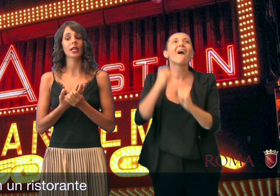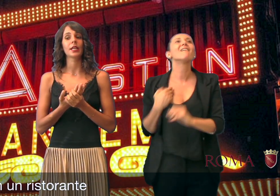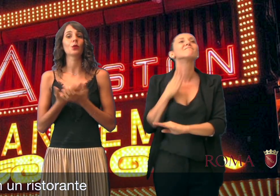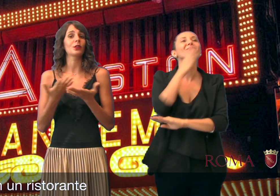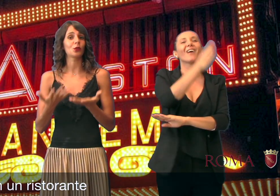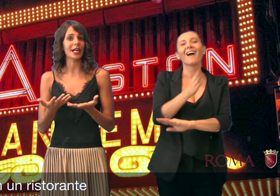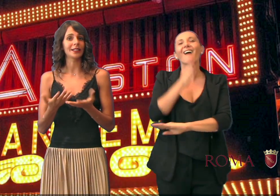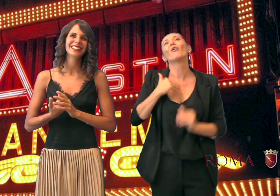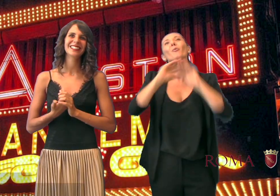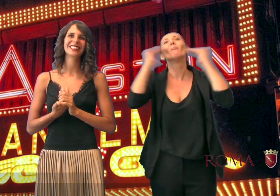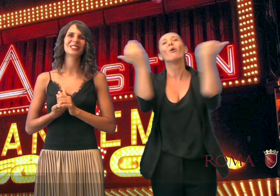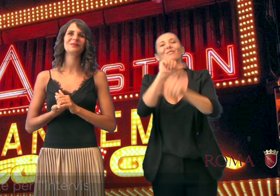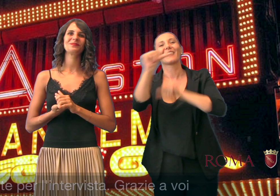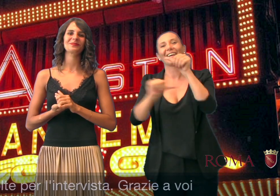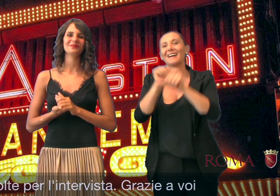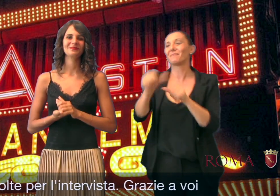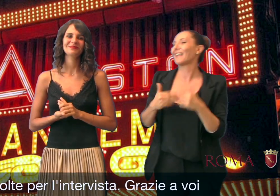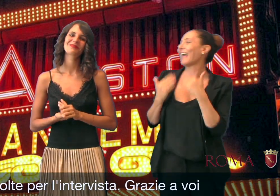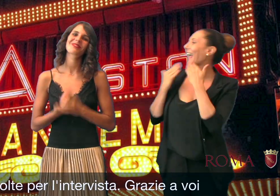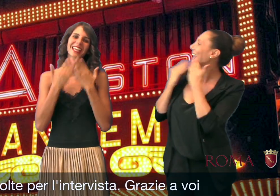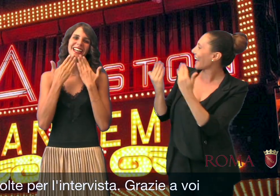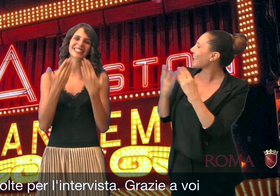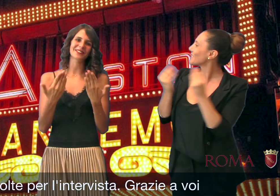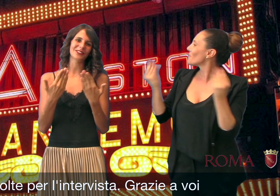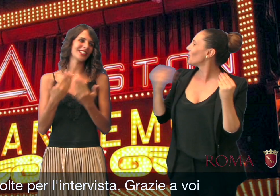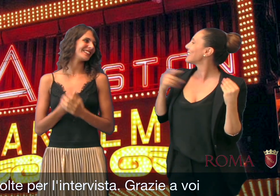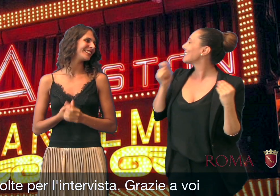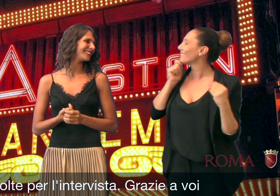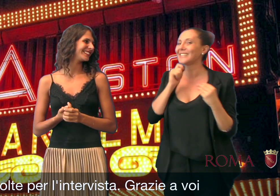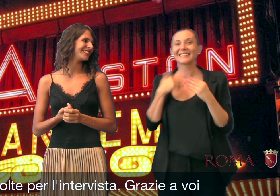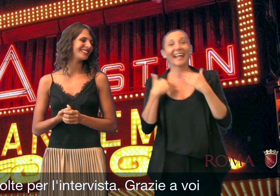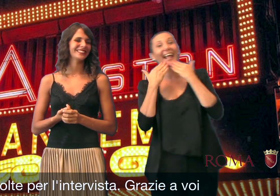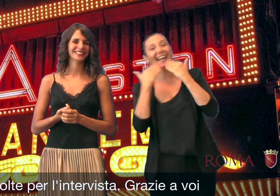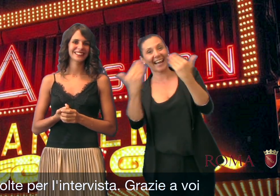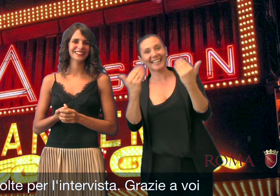oppure in un ristorante. Grazie molto per l'intervista. Grazie a voi.